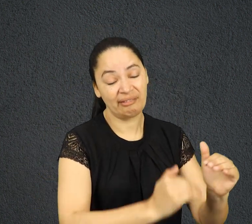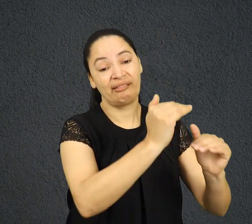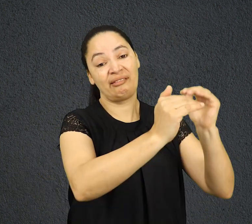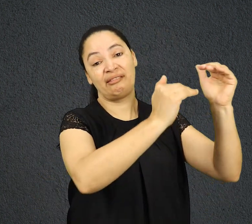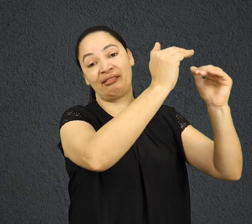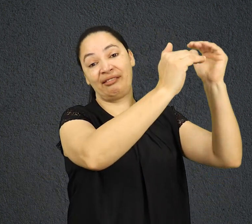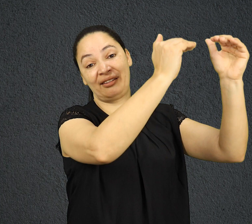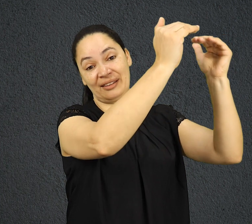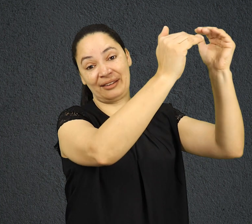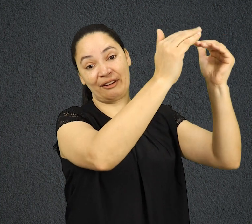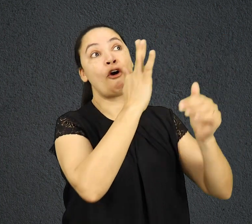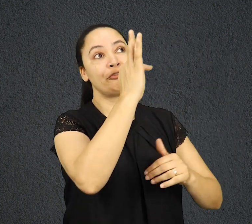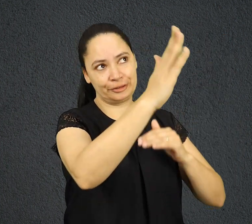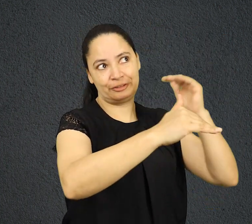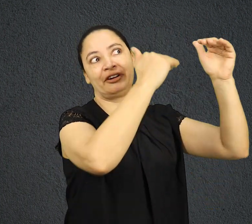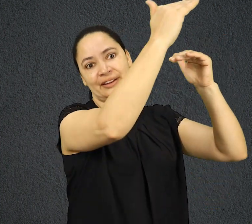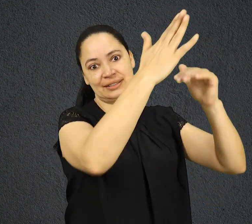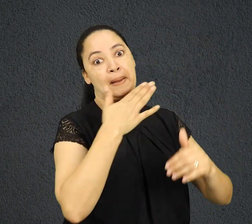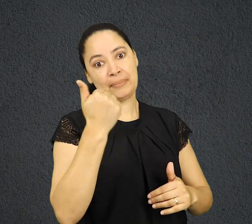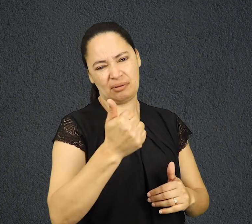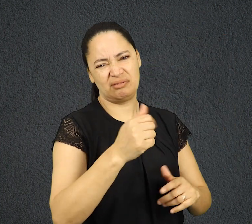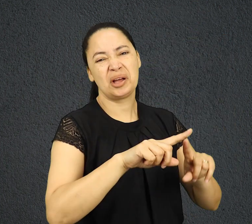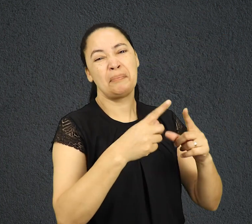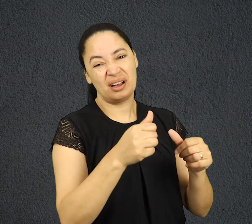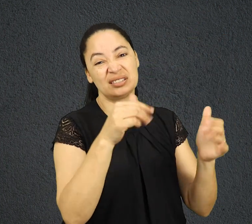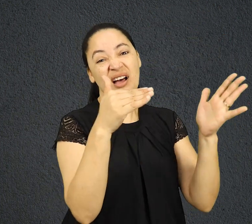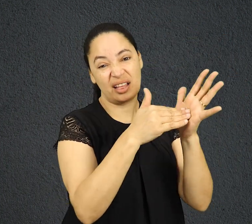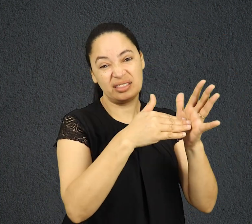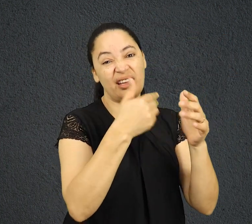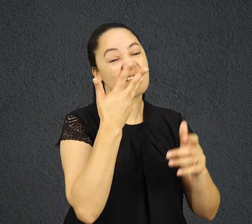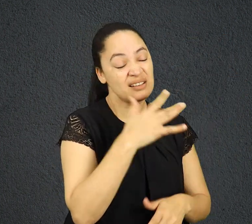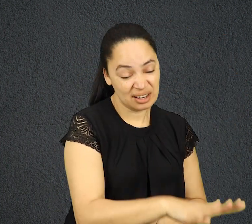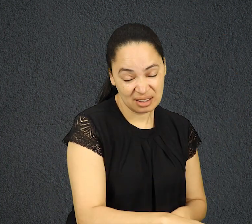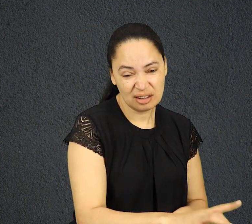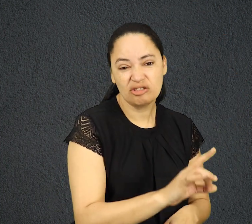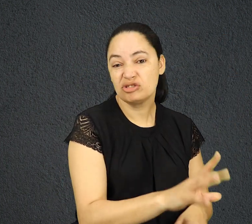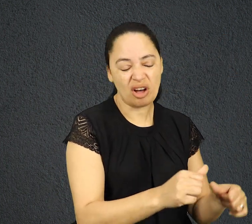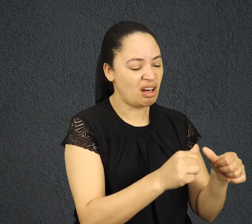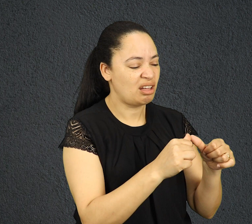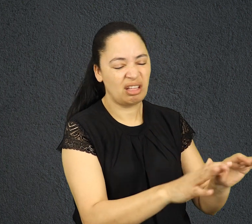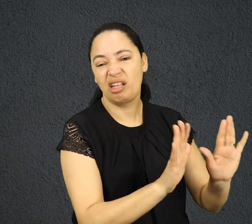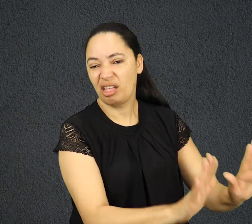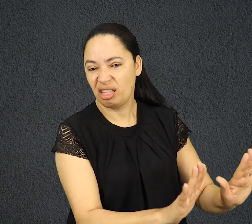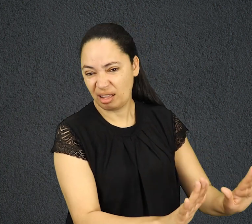parte boa de uma criança é que um dia ela iria crescer, mas, até lá, era apenas uma matéria-prima a ser